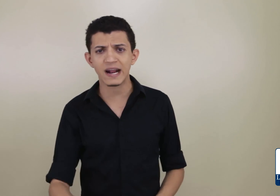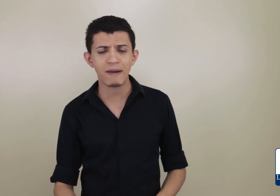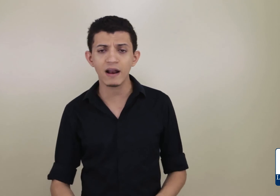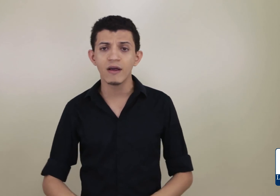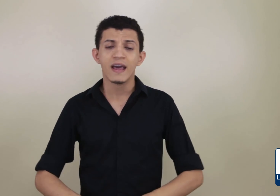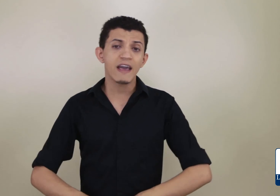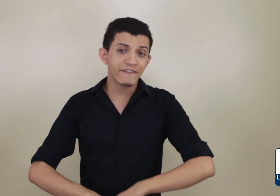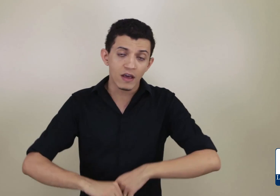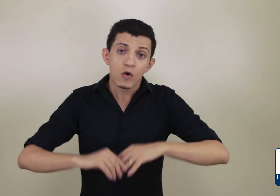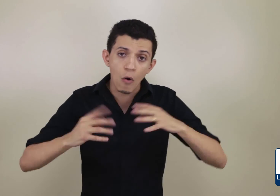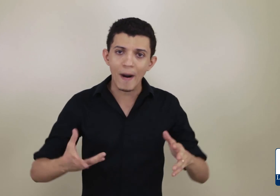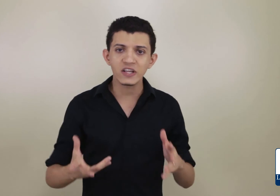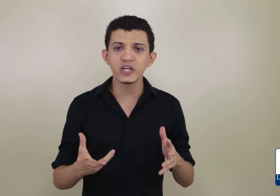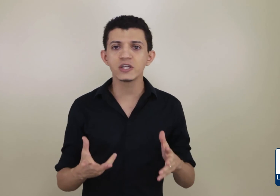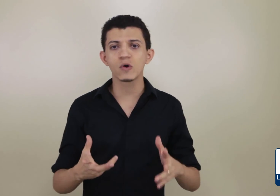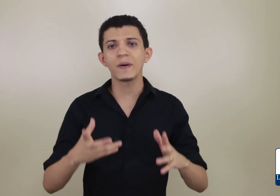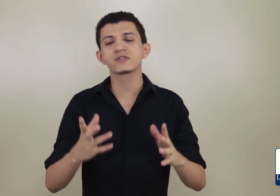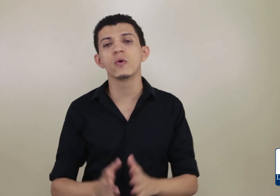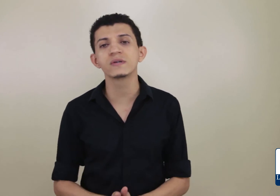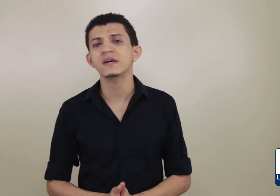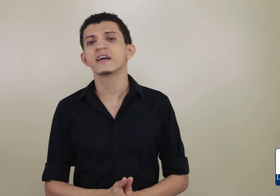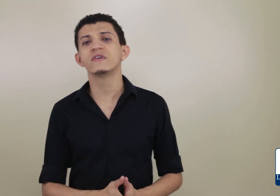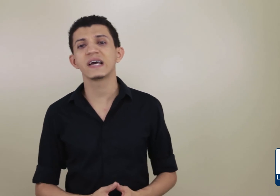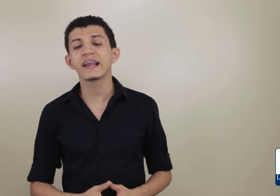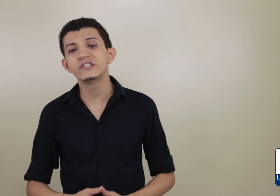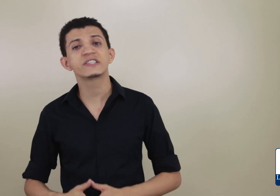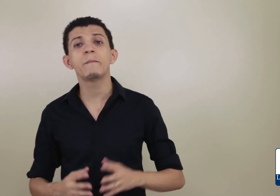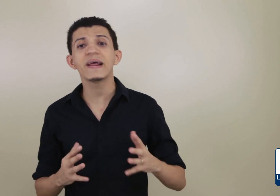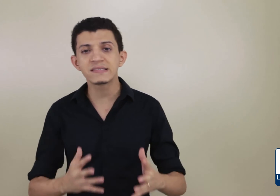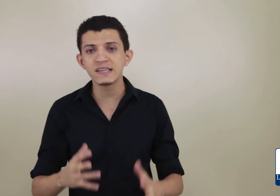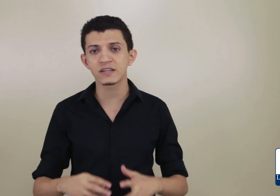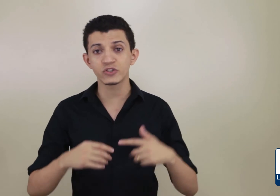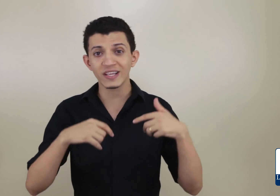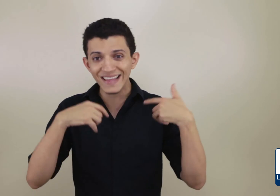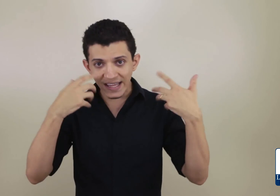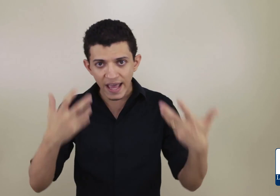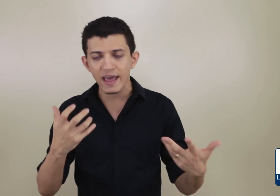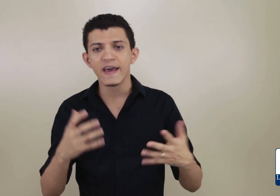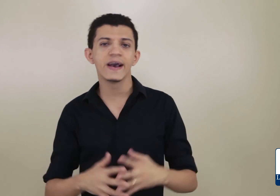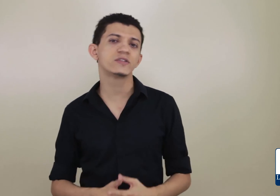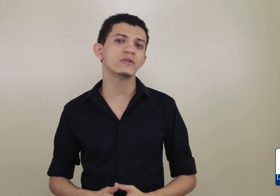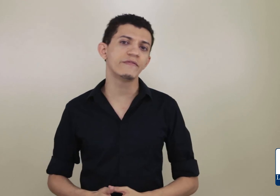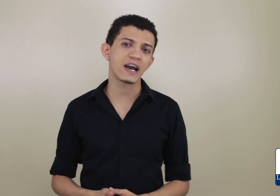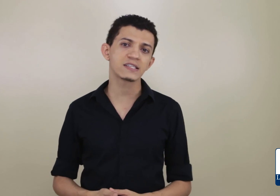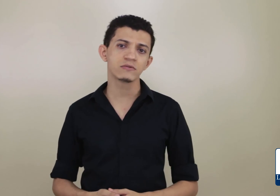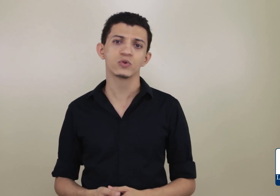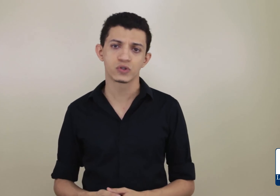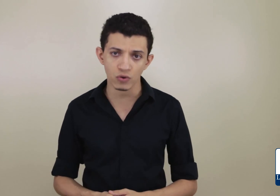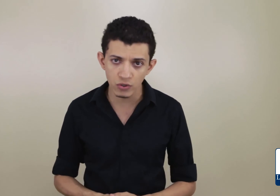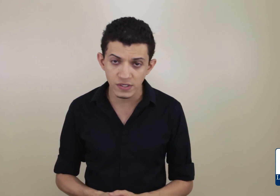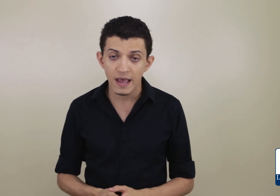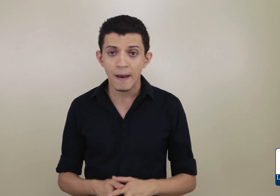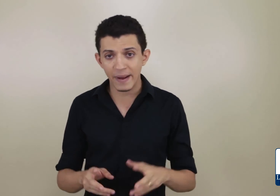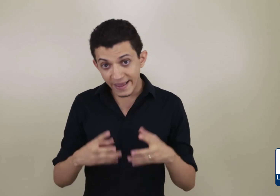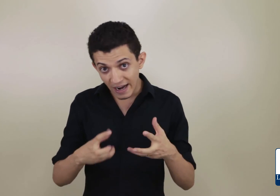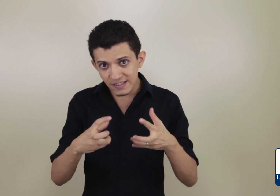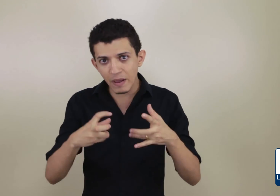trabalho, enfim, compartilhe isso com pessoas que você acredita que precisam de entender esse universo dos surdos para que elas também